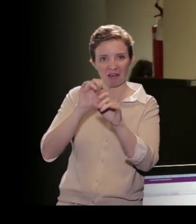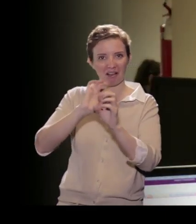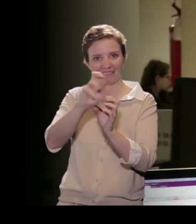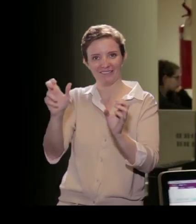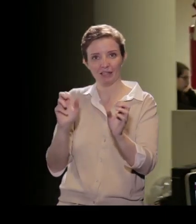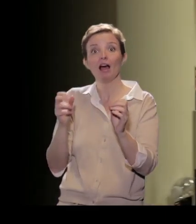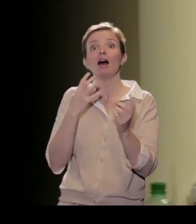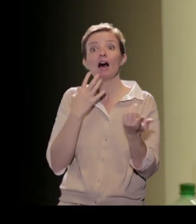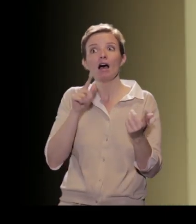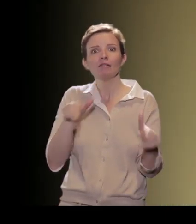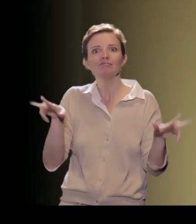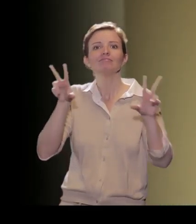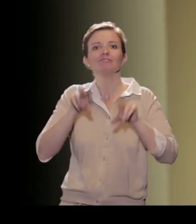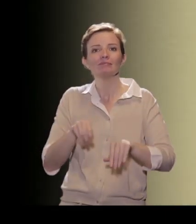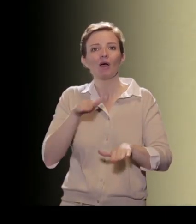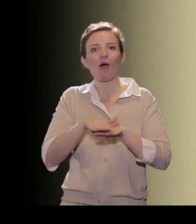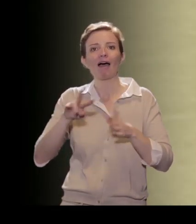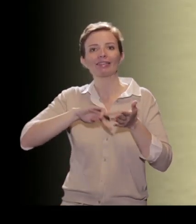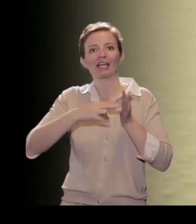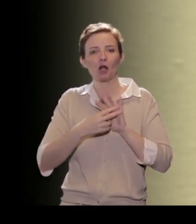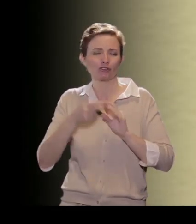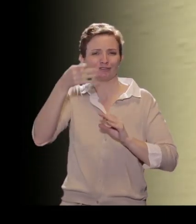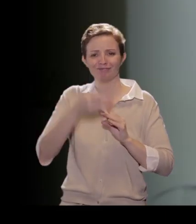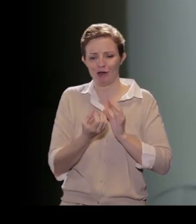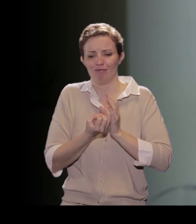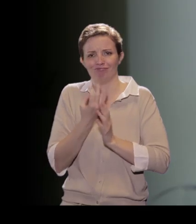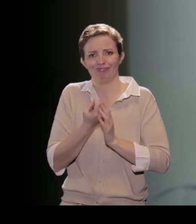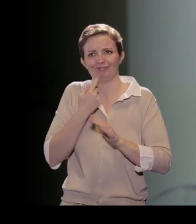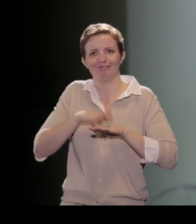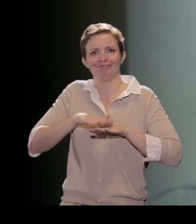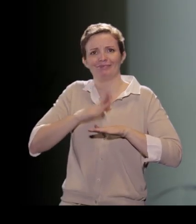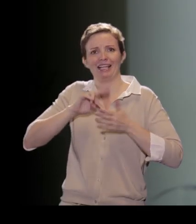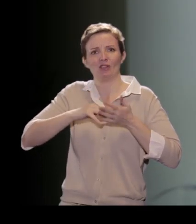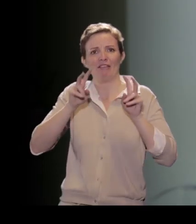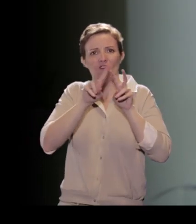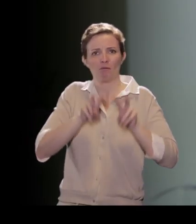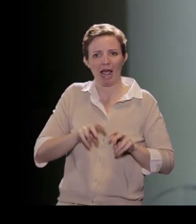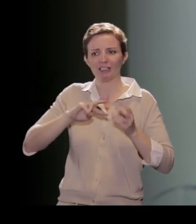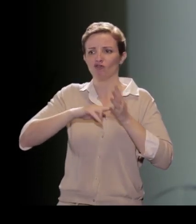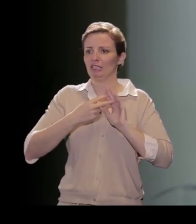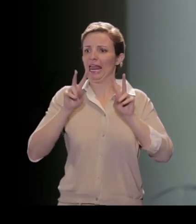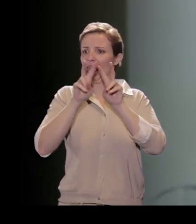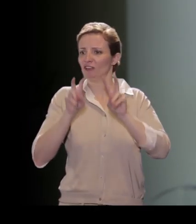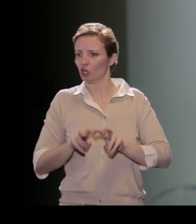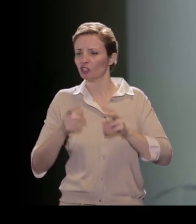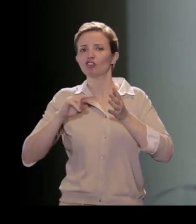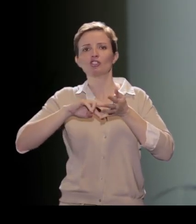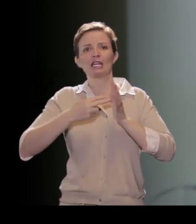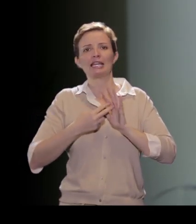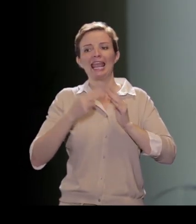utilizzato tecnologie sviluppate da ingegneri informatici, ingegneri elettronici e così via. L'infrastruttura di rete e i